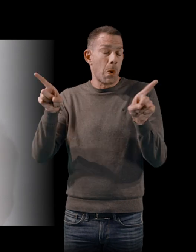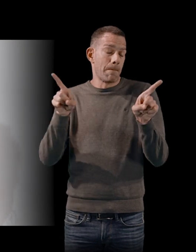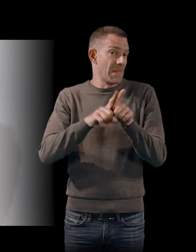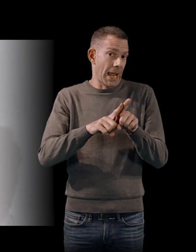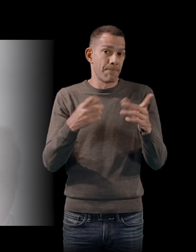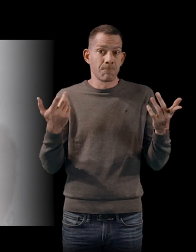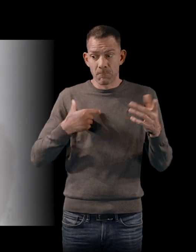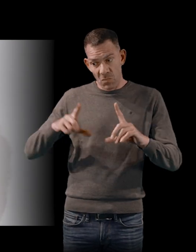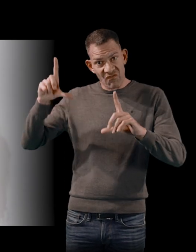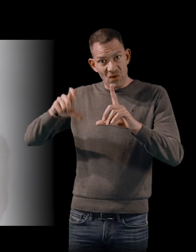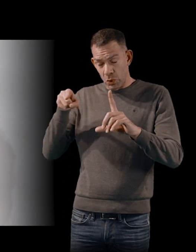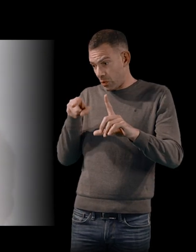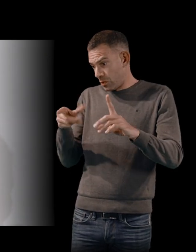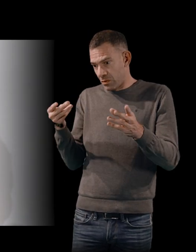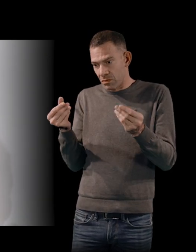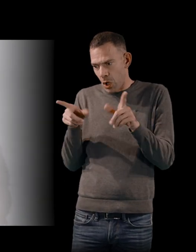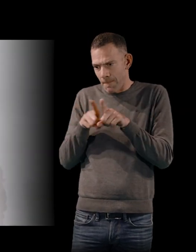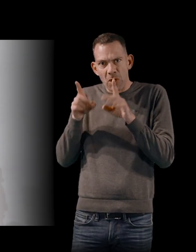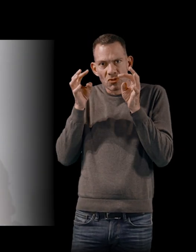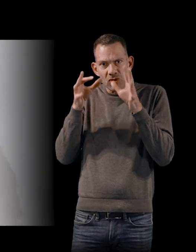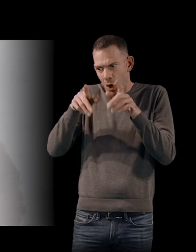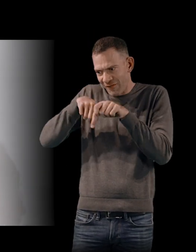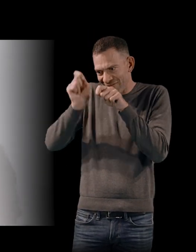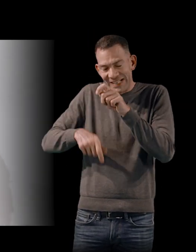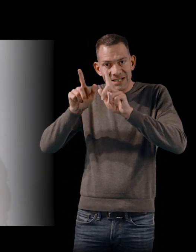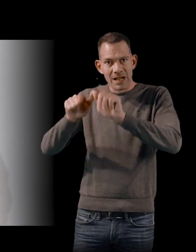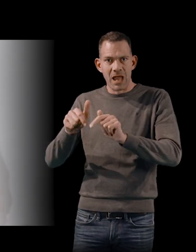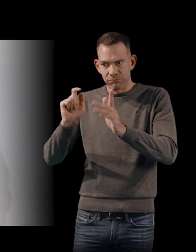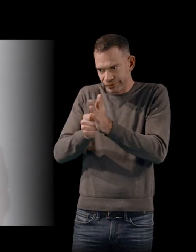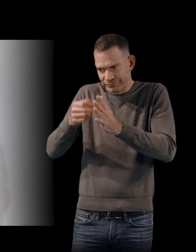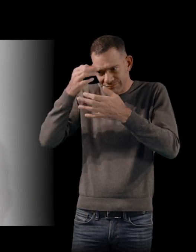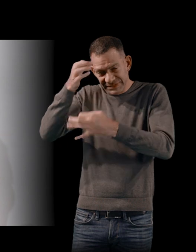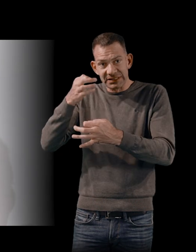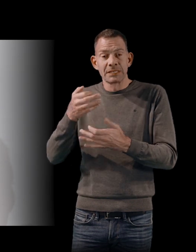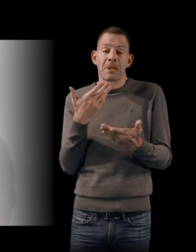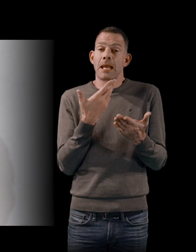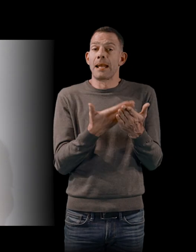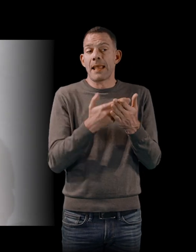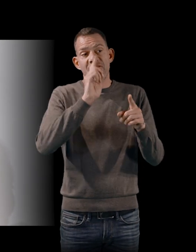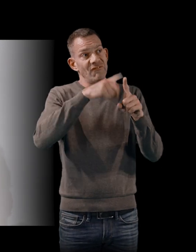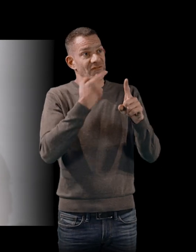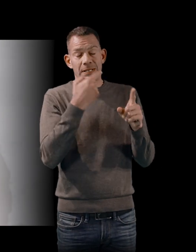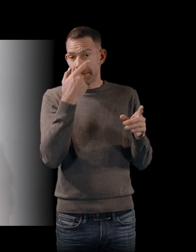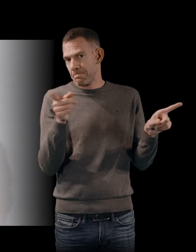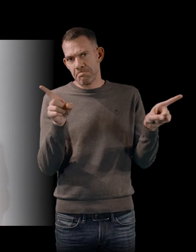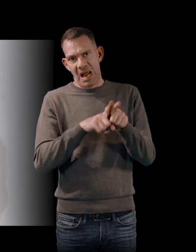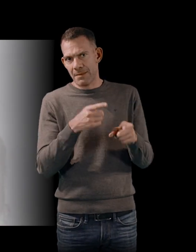une photo, c'est un petit morceau de temps figé. Et donc, ce film-là, pour moi, il évoque ça. Il évoque forcément un temps